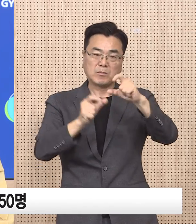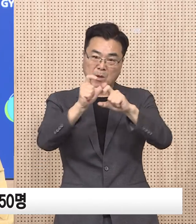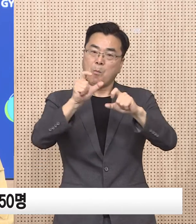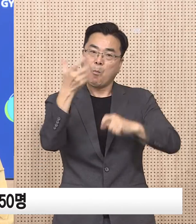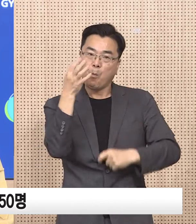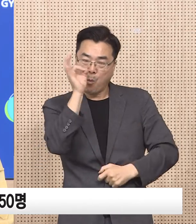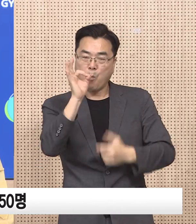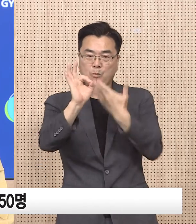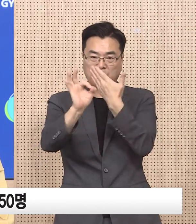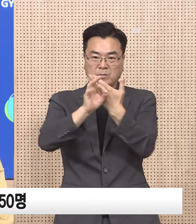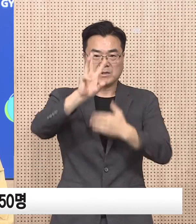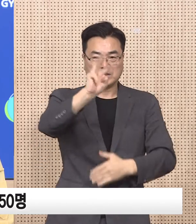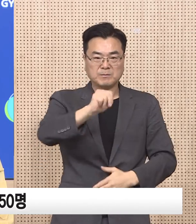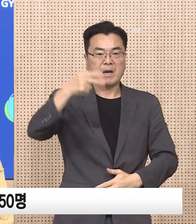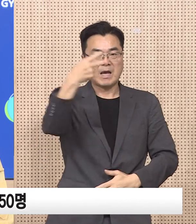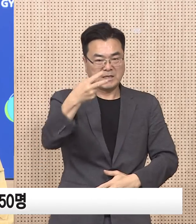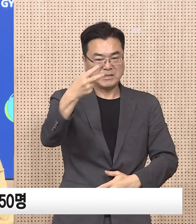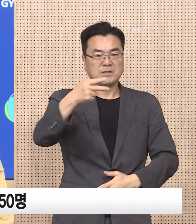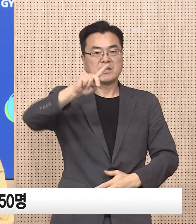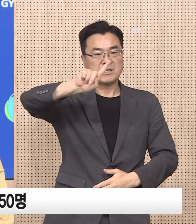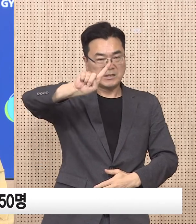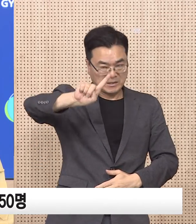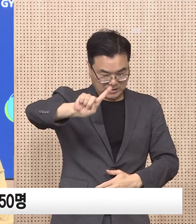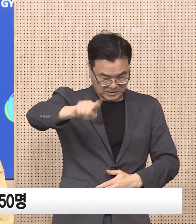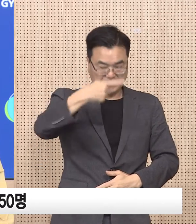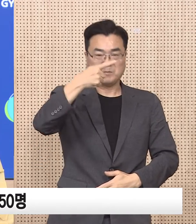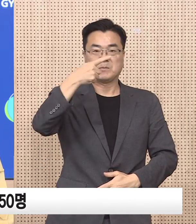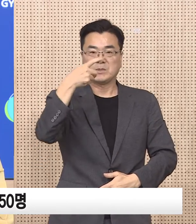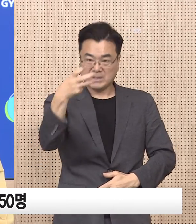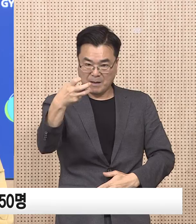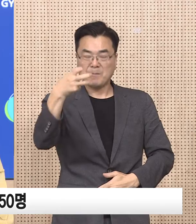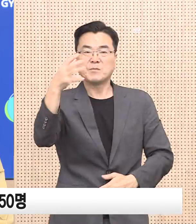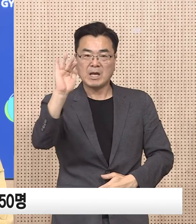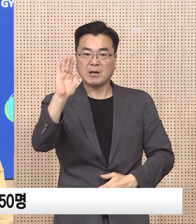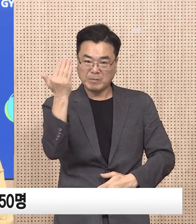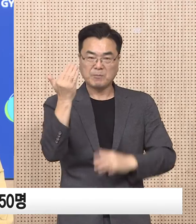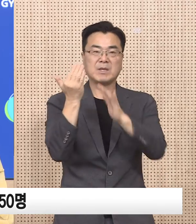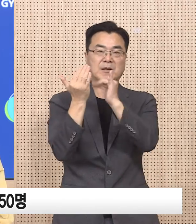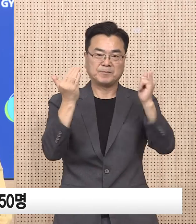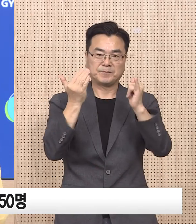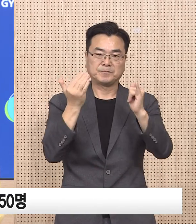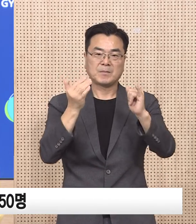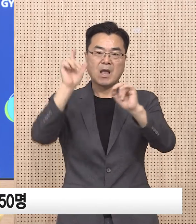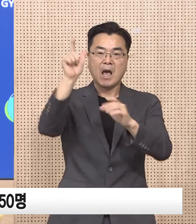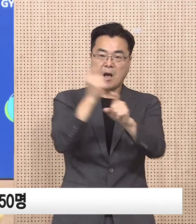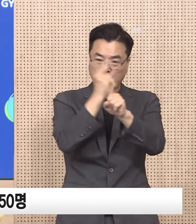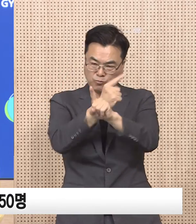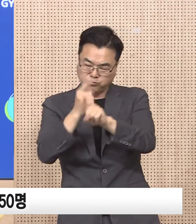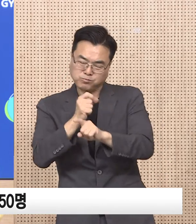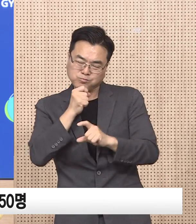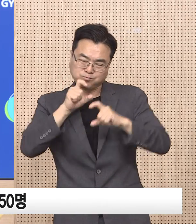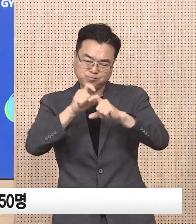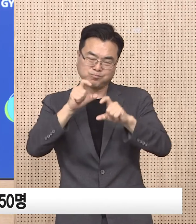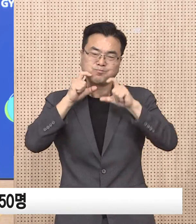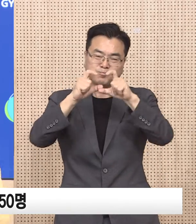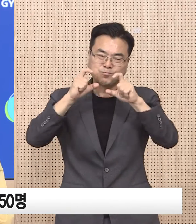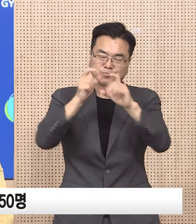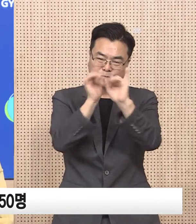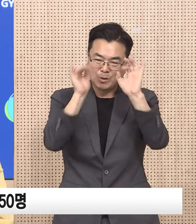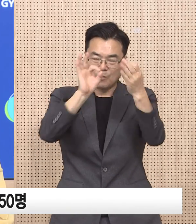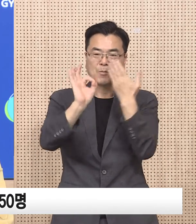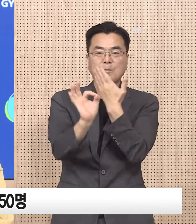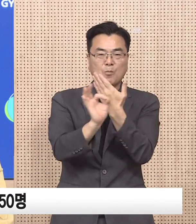대비 3만 2,713명 증가하였으며 하루 평균 확진자는 3만 1,449명입니다.